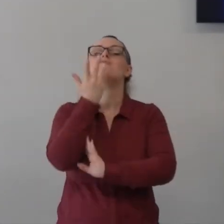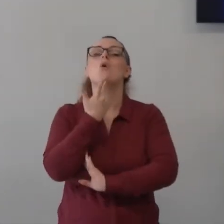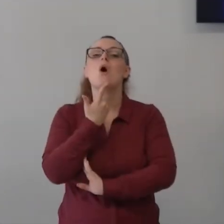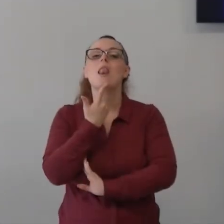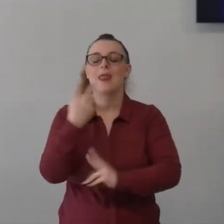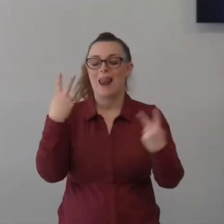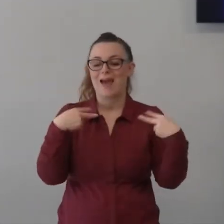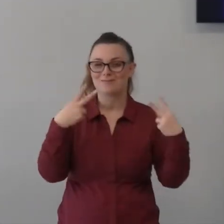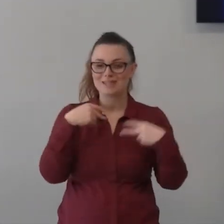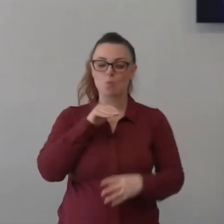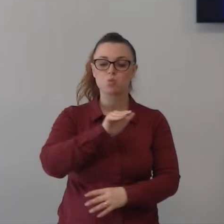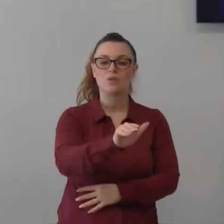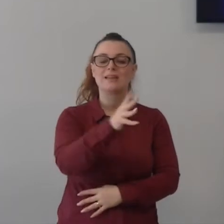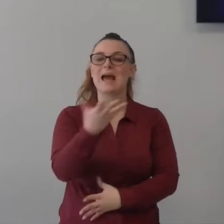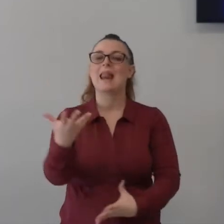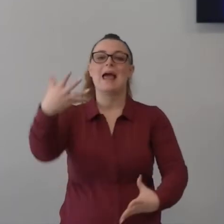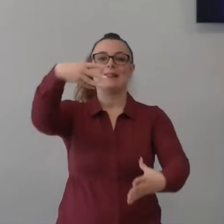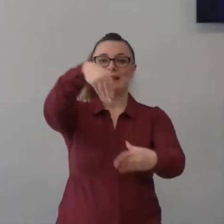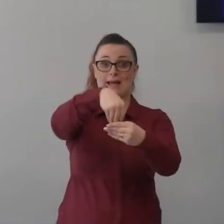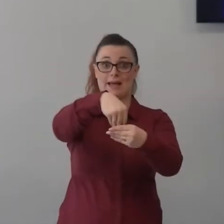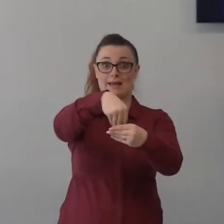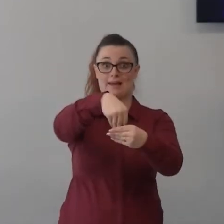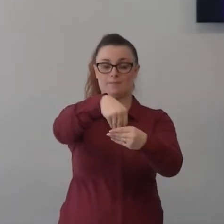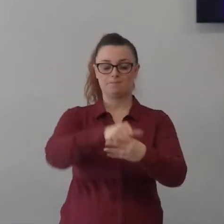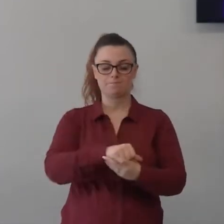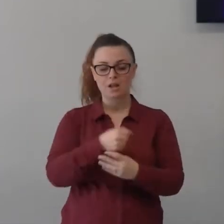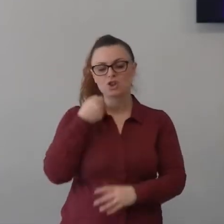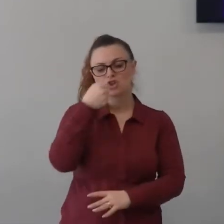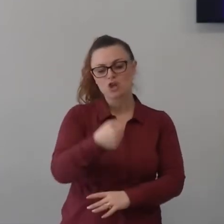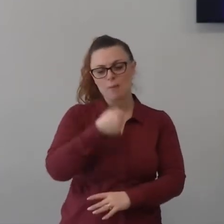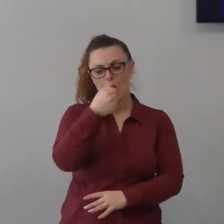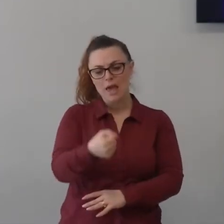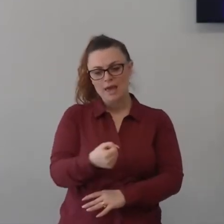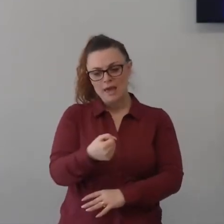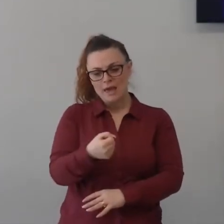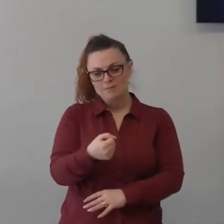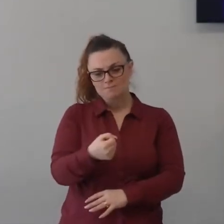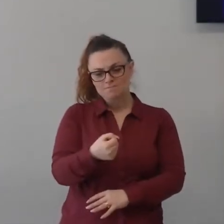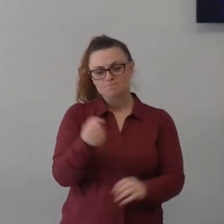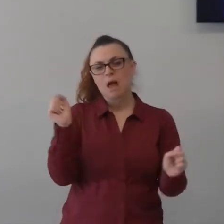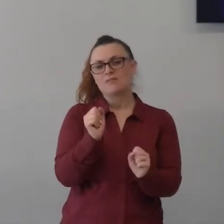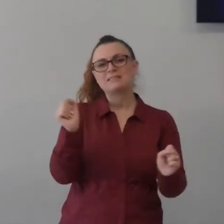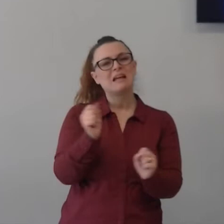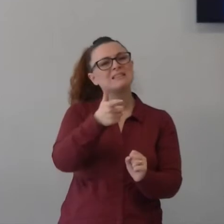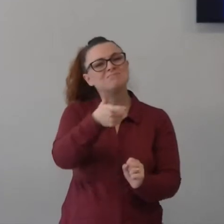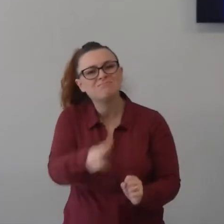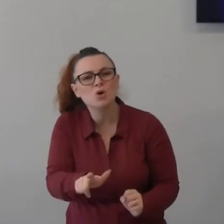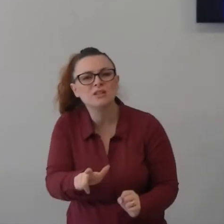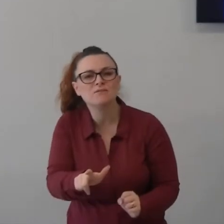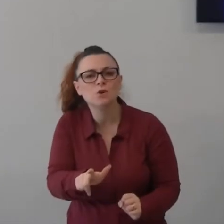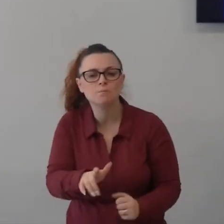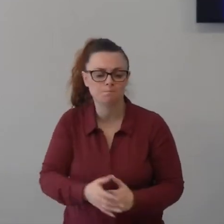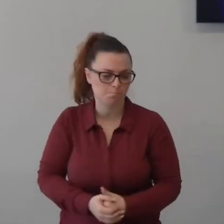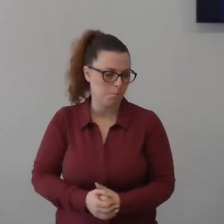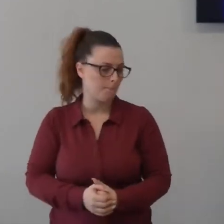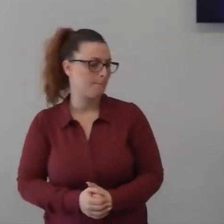qual era la cosa che spaventava in quel momento i discepoli beh che cose hanno spaventato domanda perché cose hanno spaventato